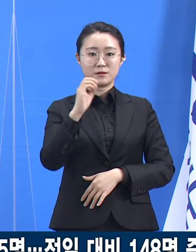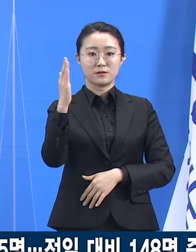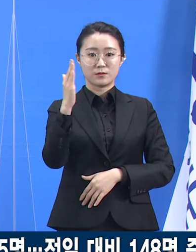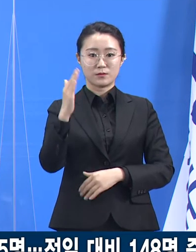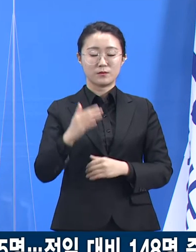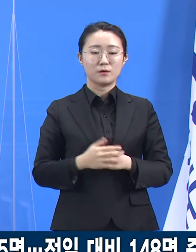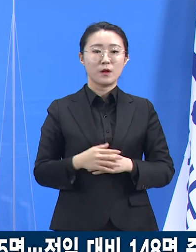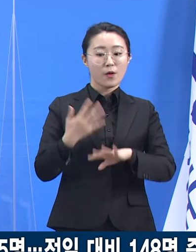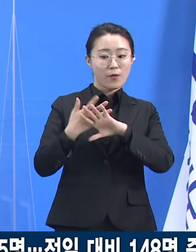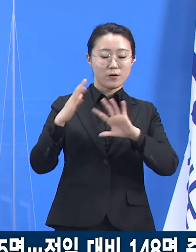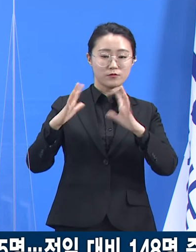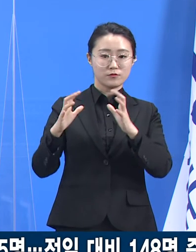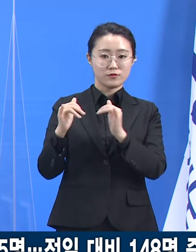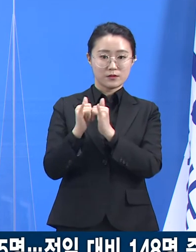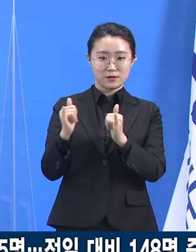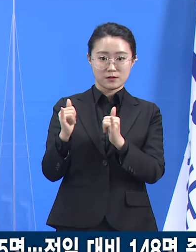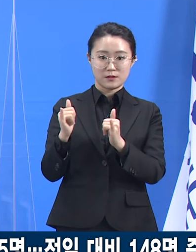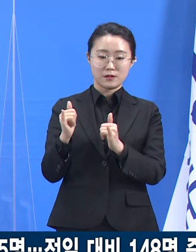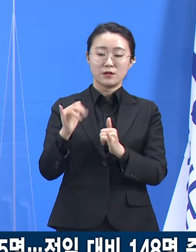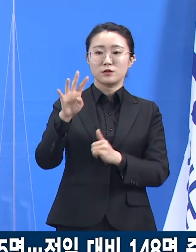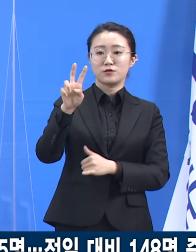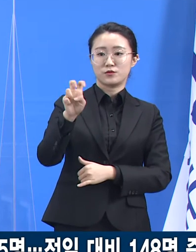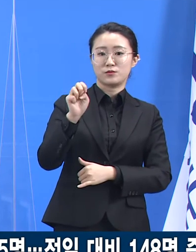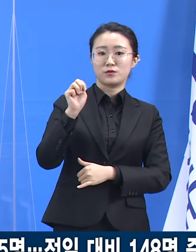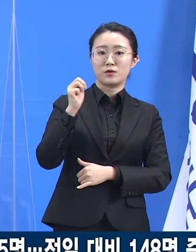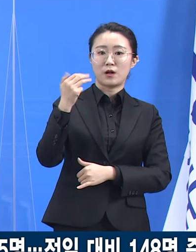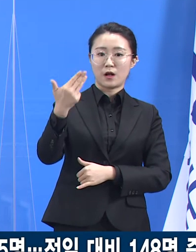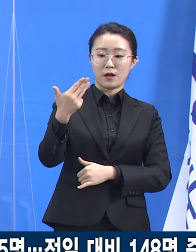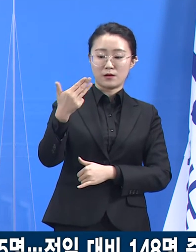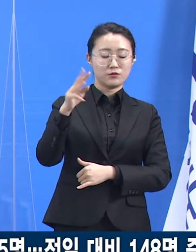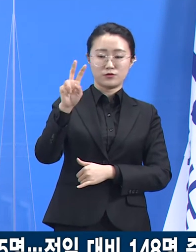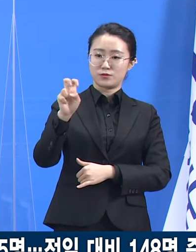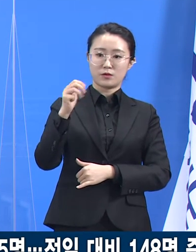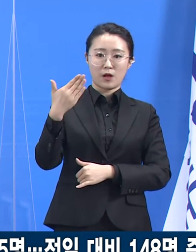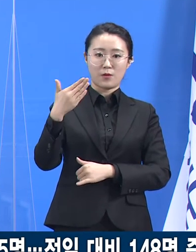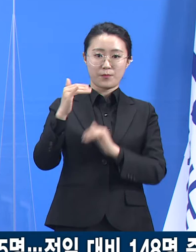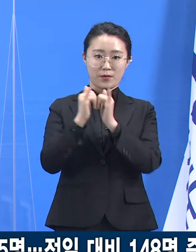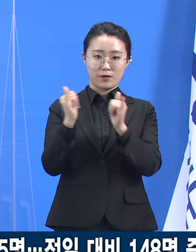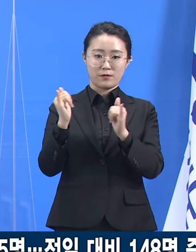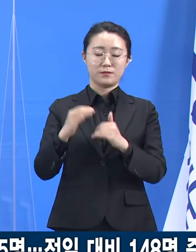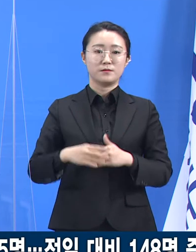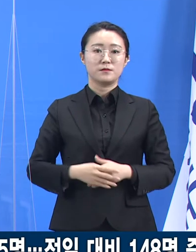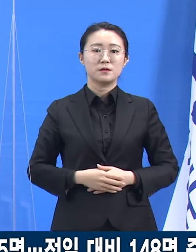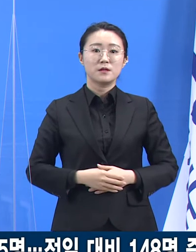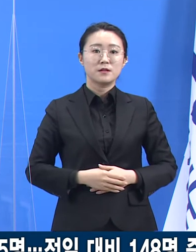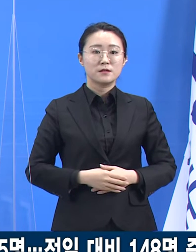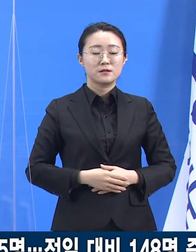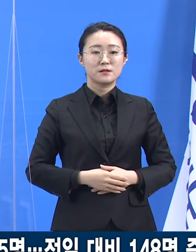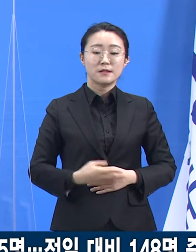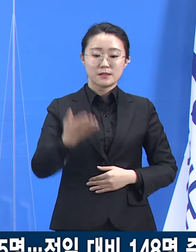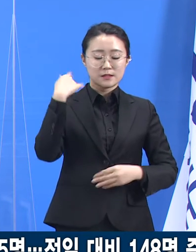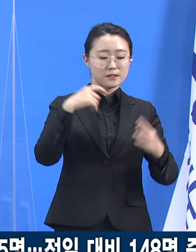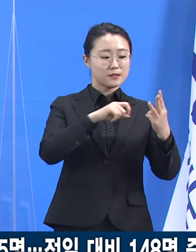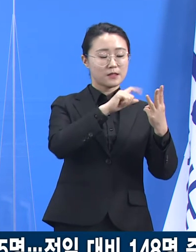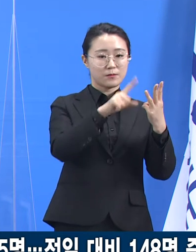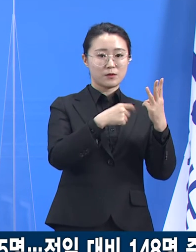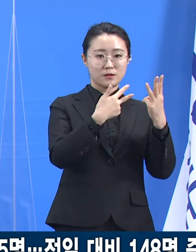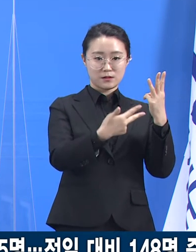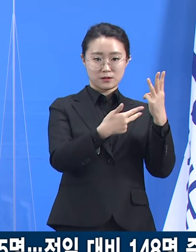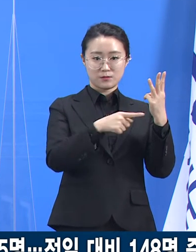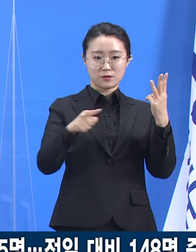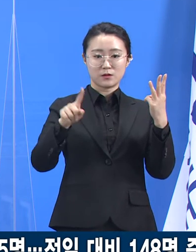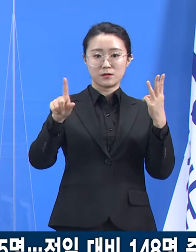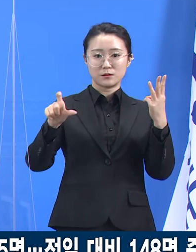29명입니다. 지난 3월 7일부터 3월 13일까지 일주일간 일평균 확진자는